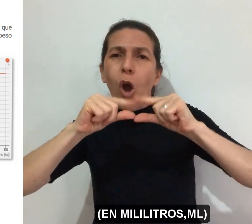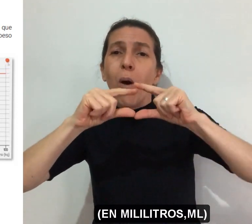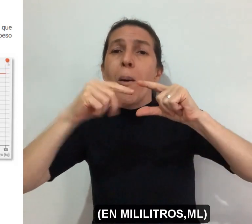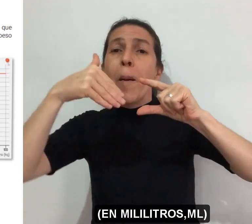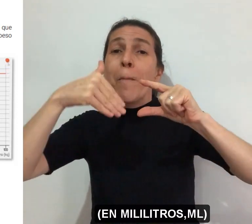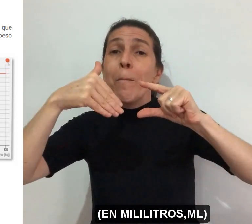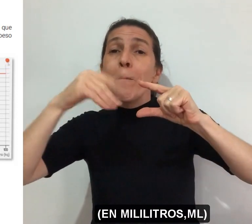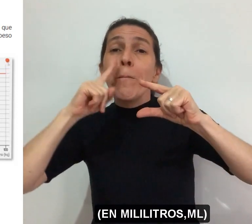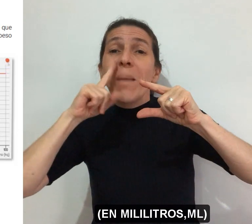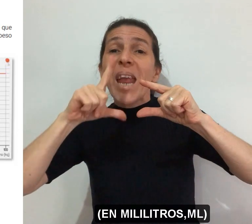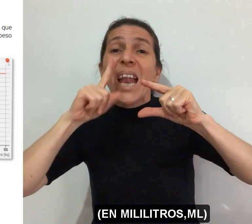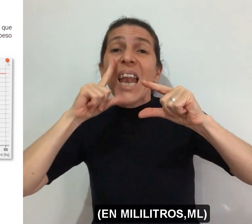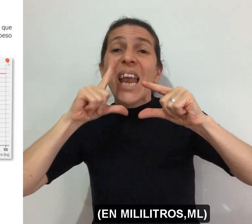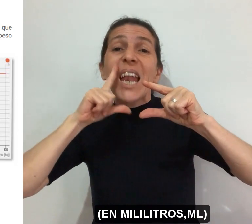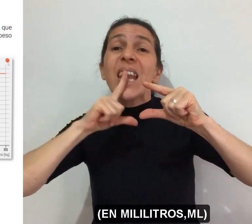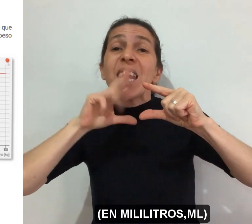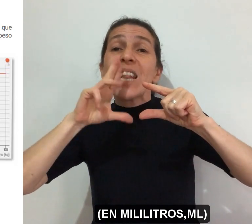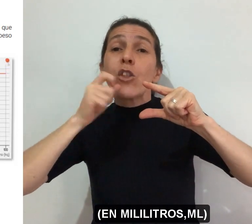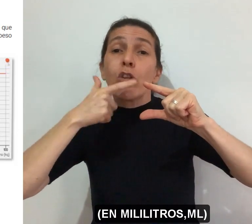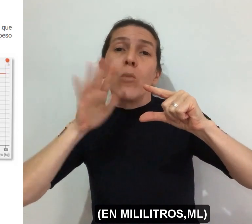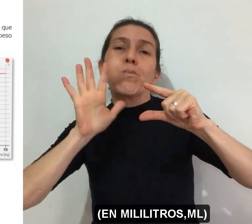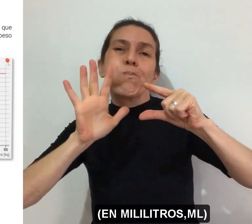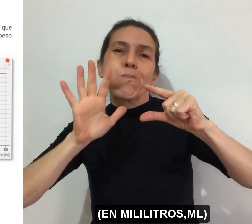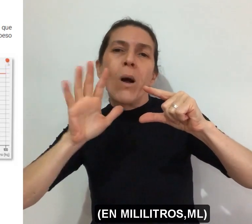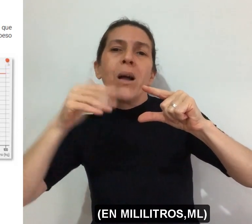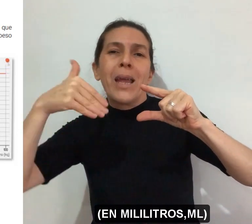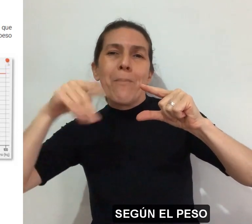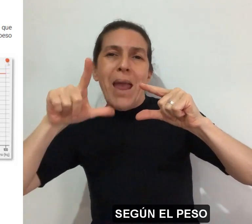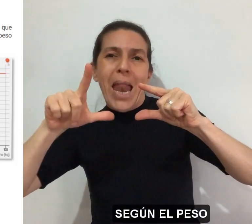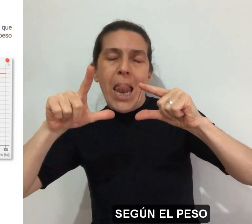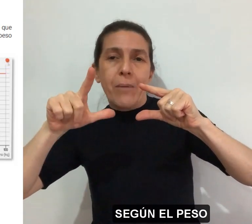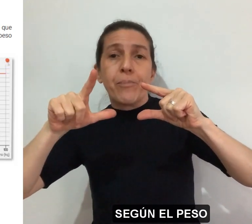mililitros, ml,